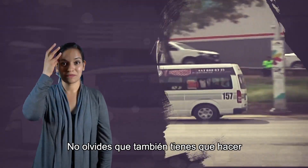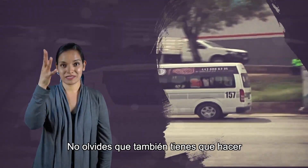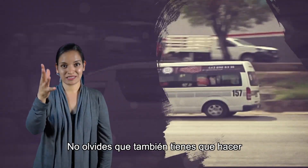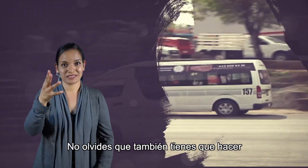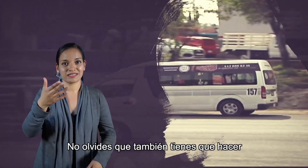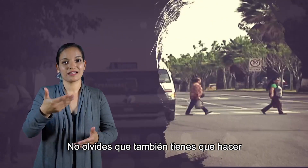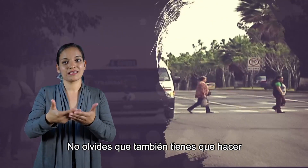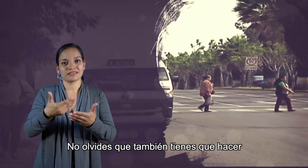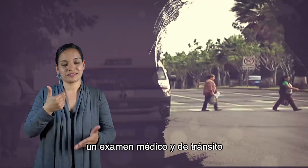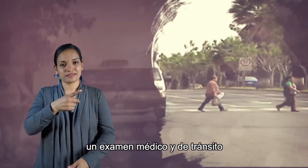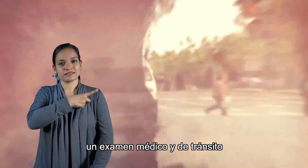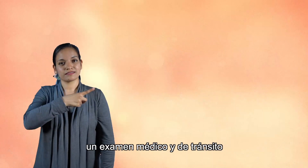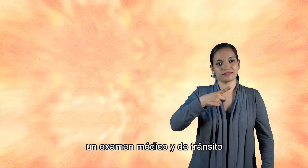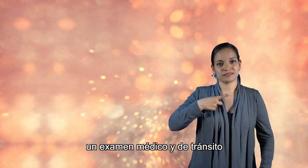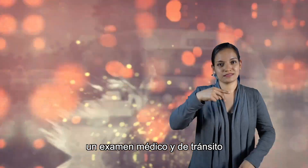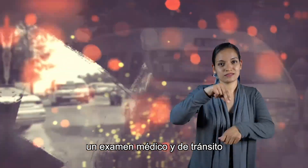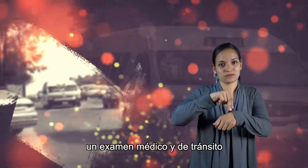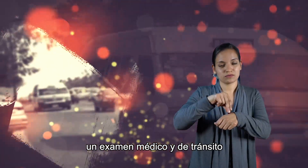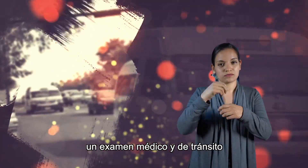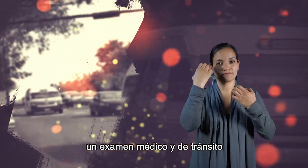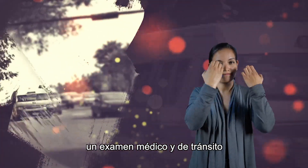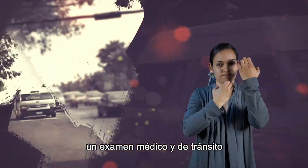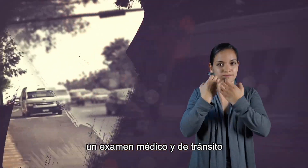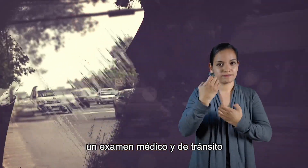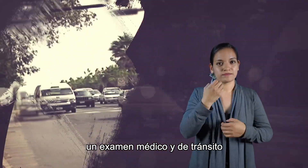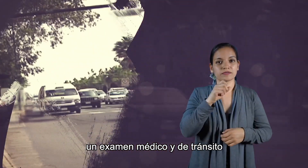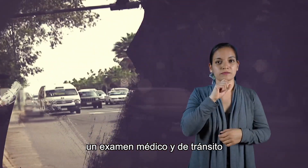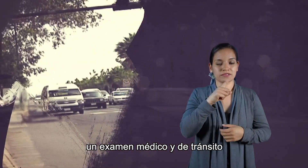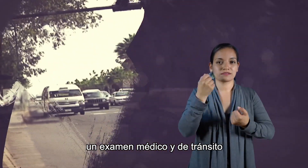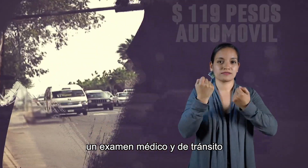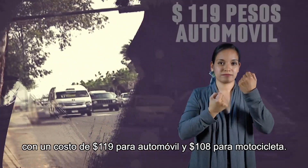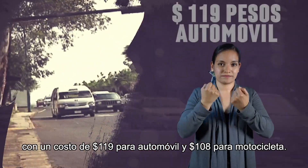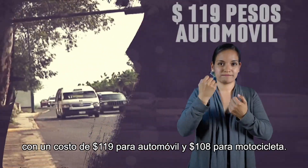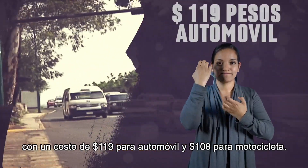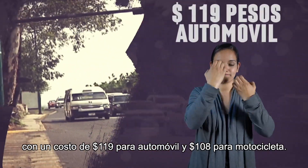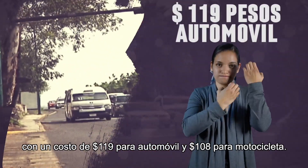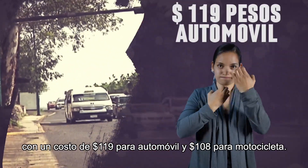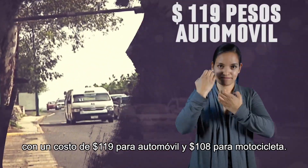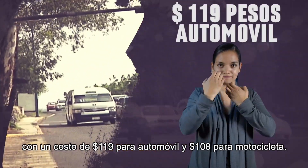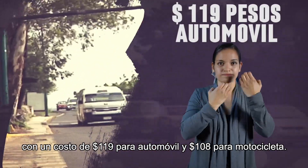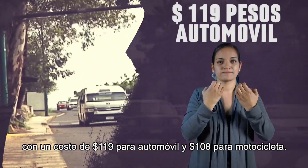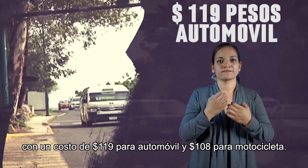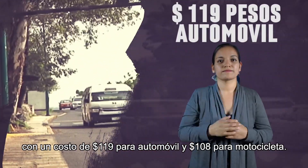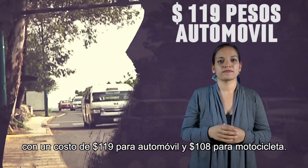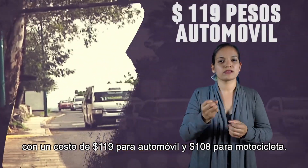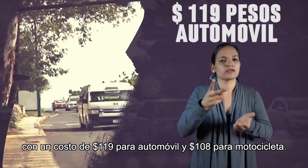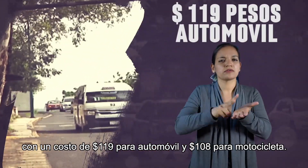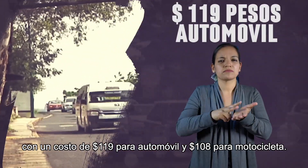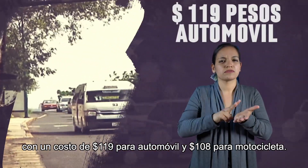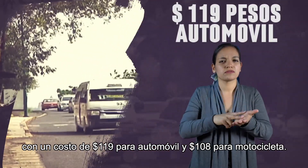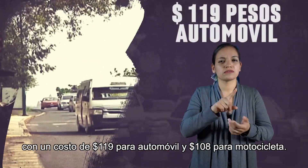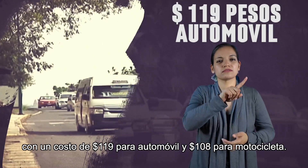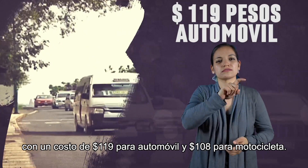No olvides que también tienes que hacer un examen médico y de tránsito con un costo de 119